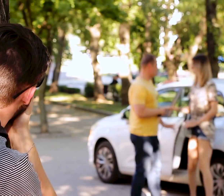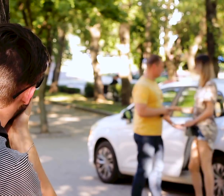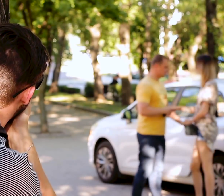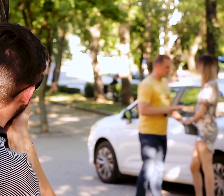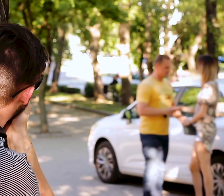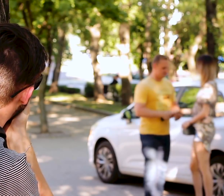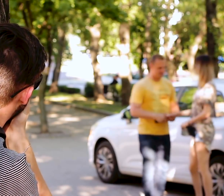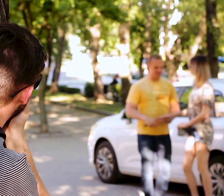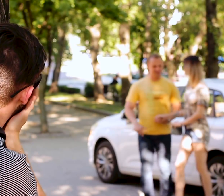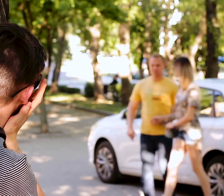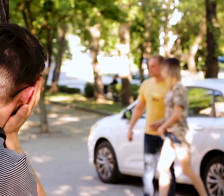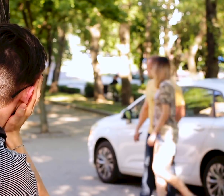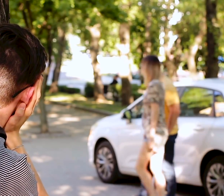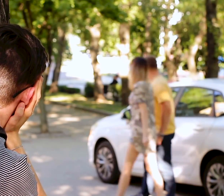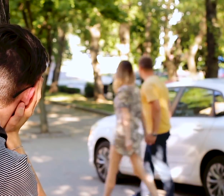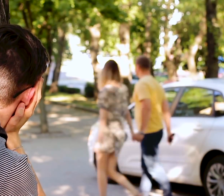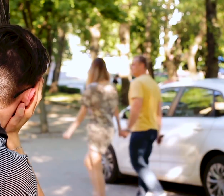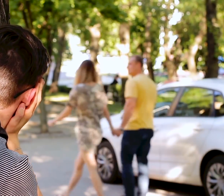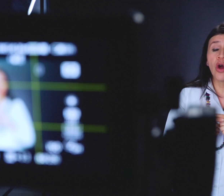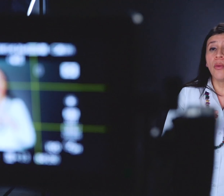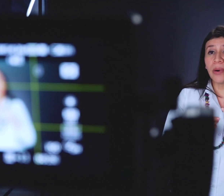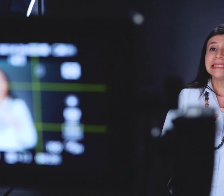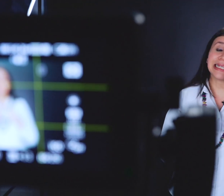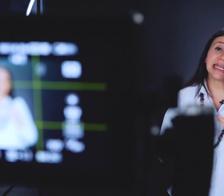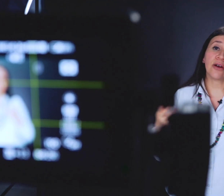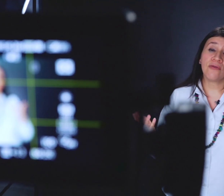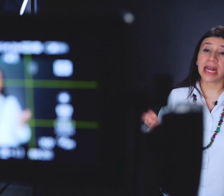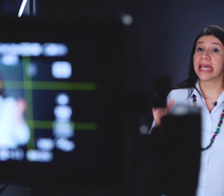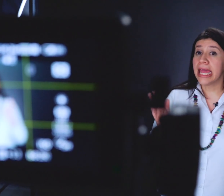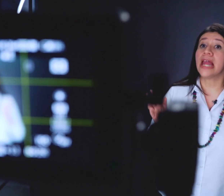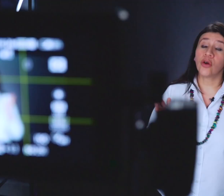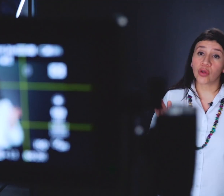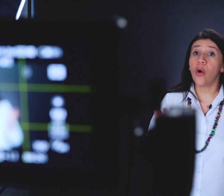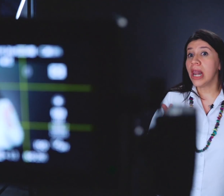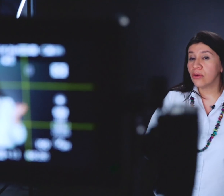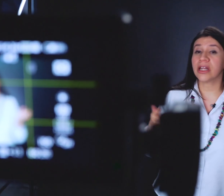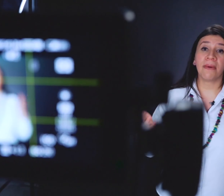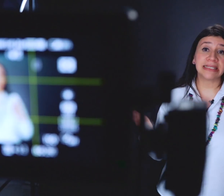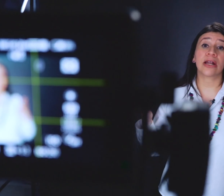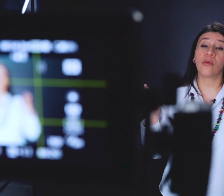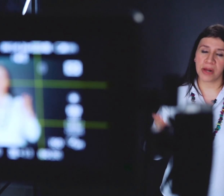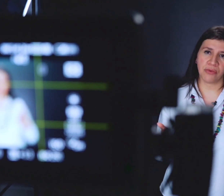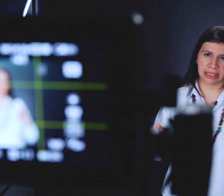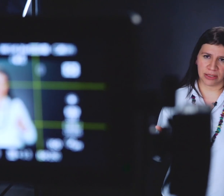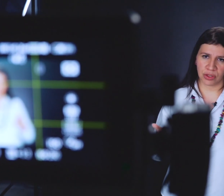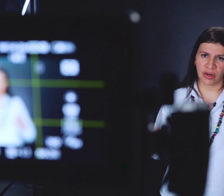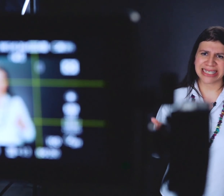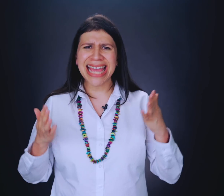donde decidieron que solamente van a estar el uno con el otro, puedes tratar de confiar que el otro o la otra va a estar cumpliendo estas situaciones. Y